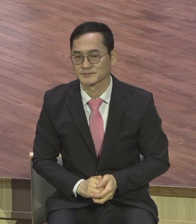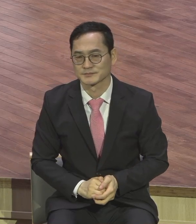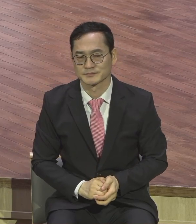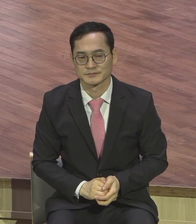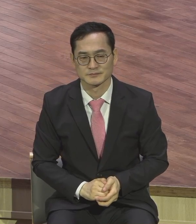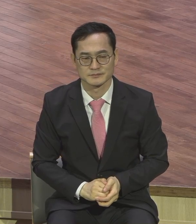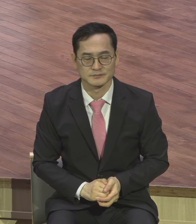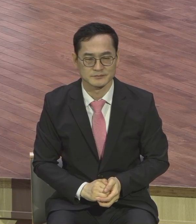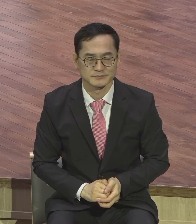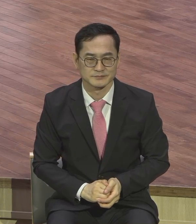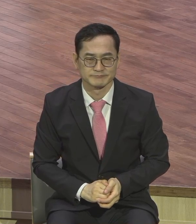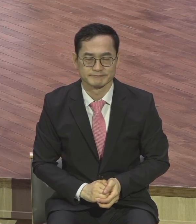살아가고 있어요